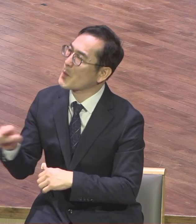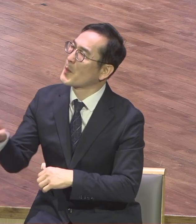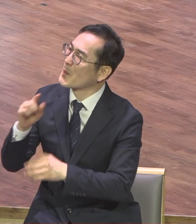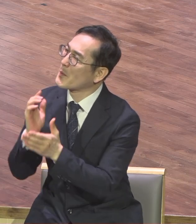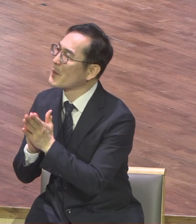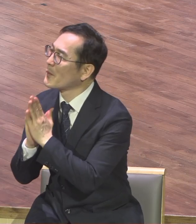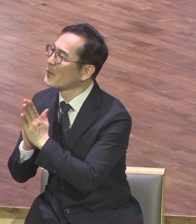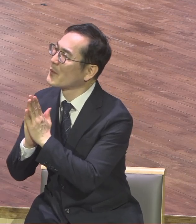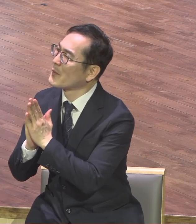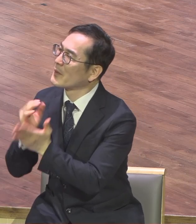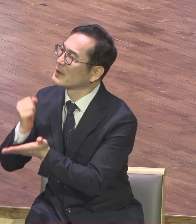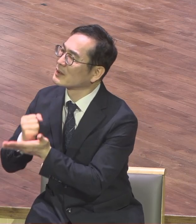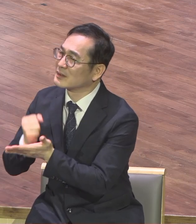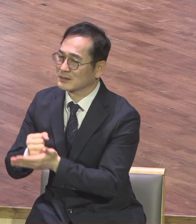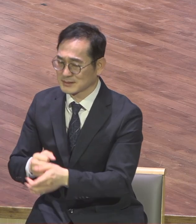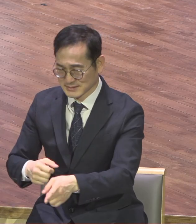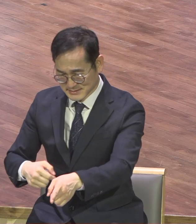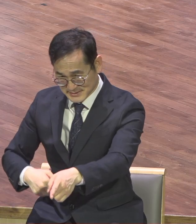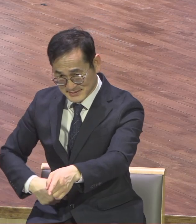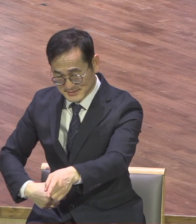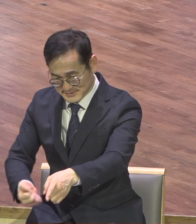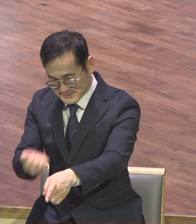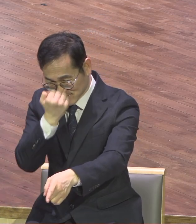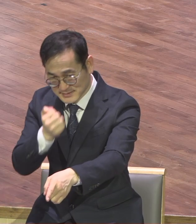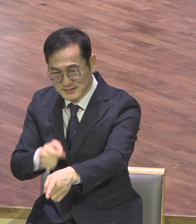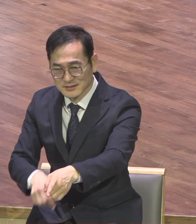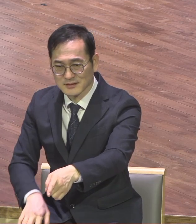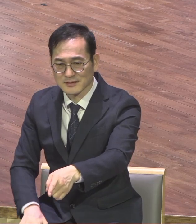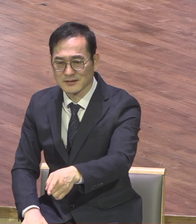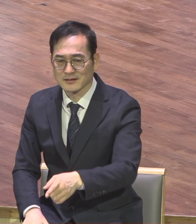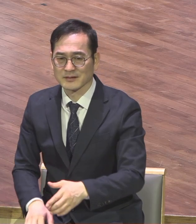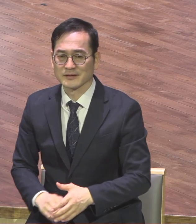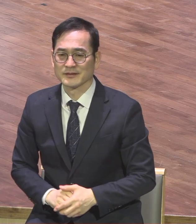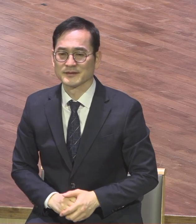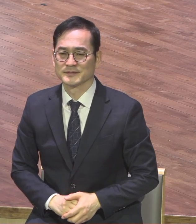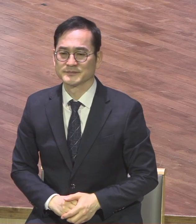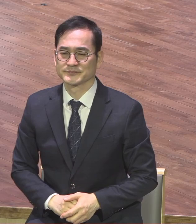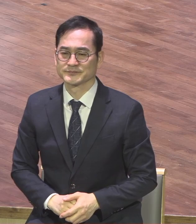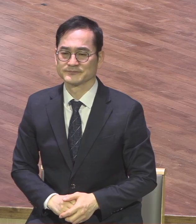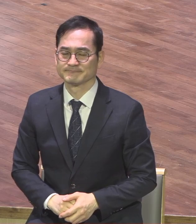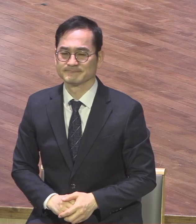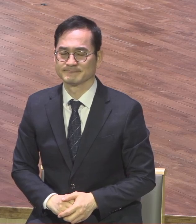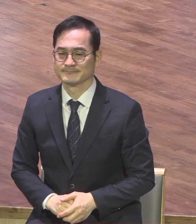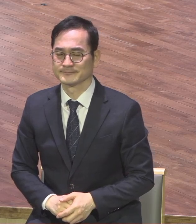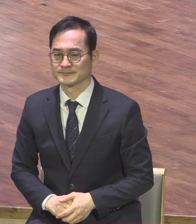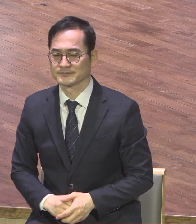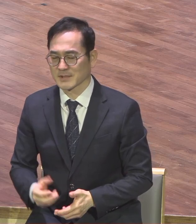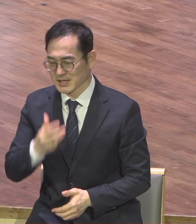믿음으로 구원받고 세례받고 한 하나님을 섬기고 한 성령 안에서 예배드린다